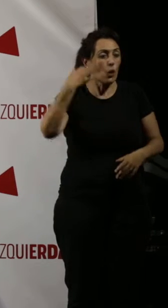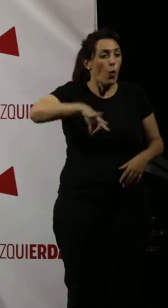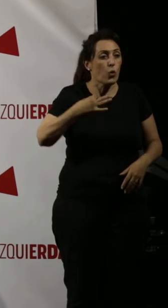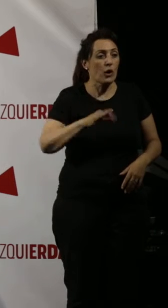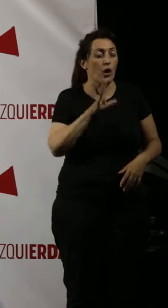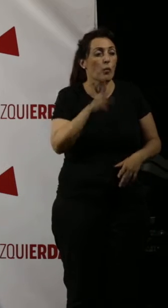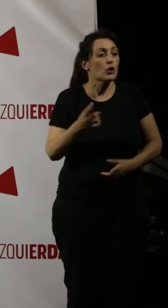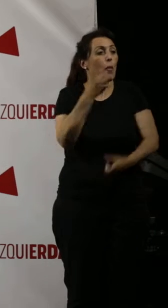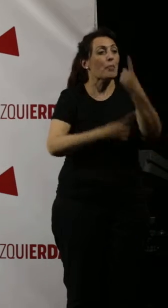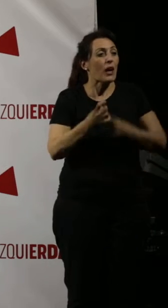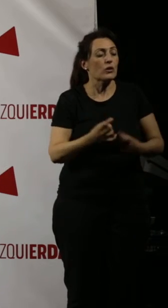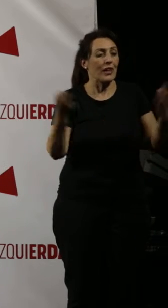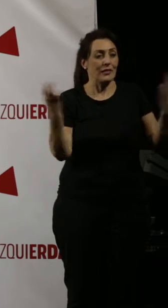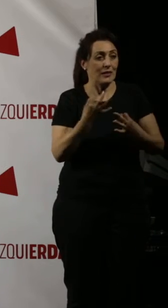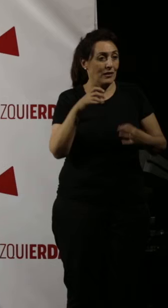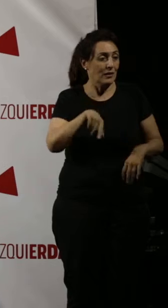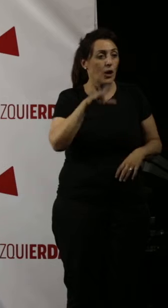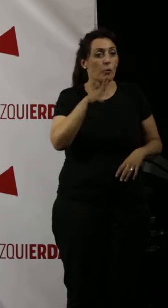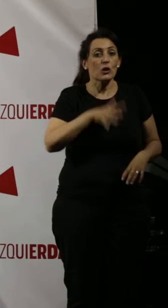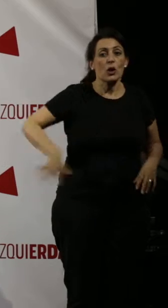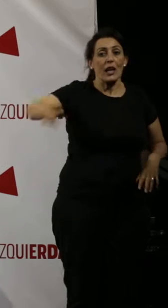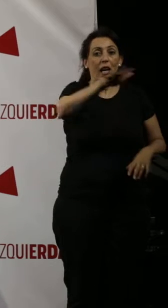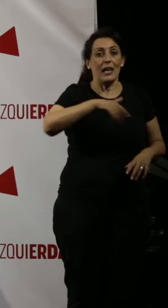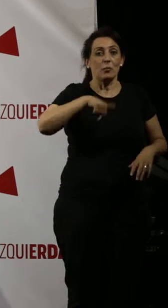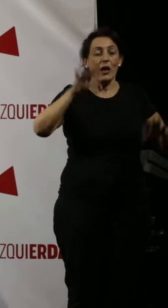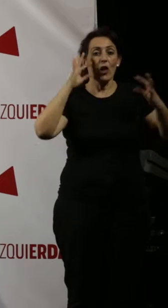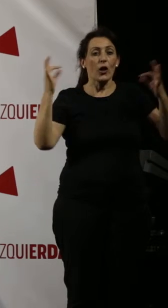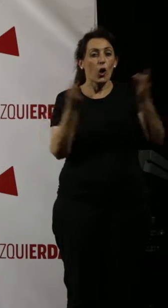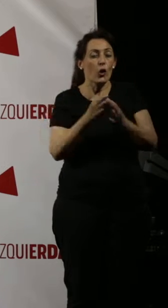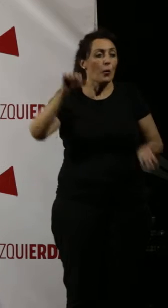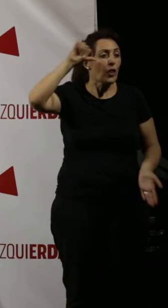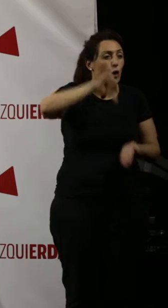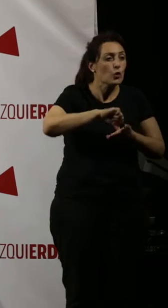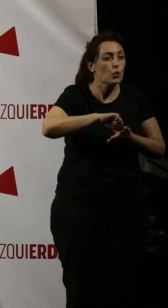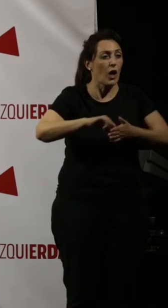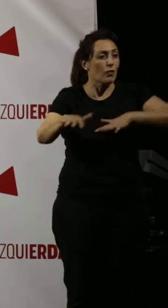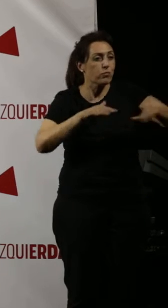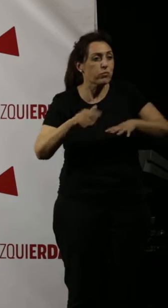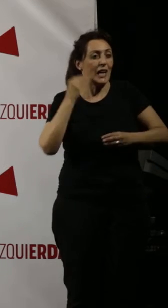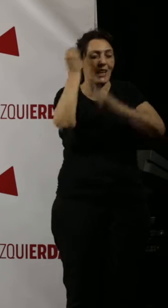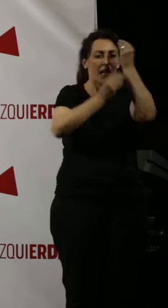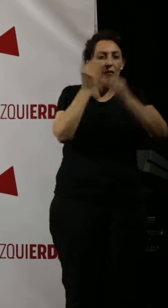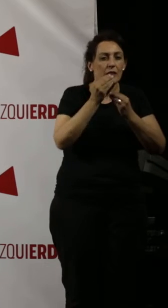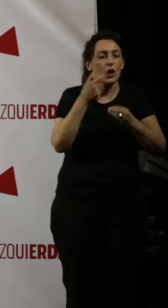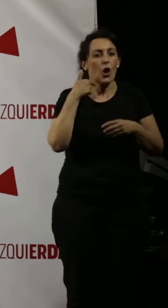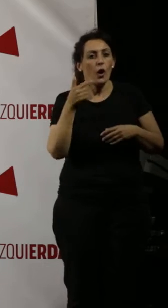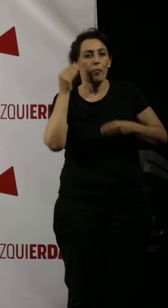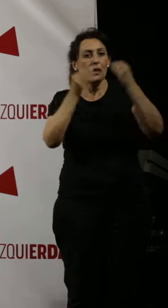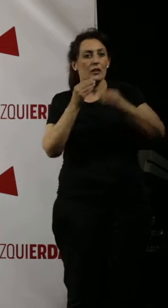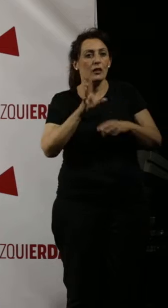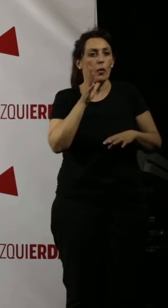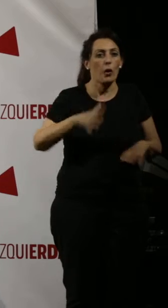Esa es la pregunta que hay que hacerse. Y en este espacio de Córdoba, ciudad, de agitación, de reflexión, de pensamiento,